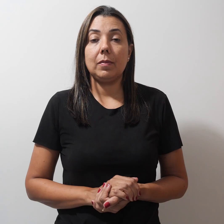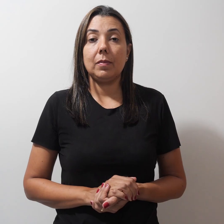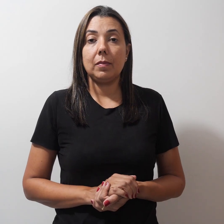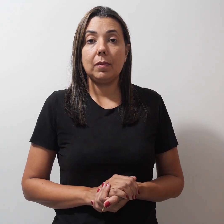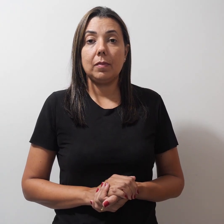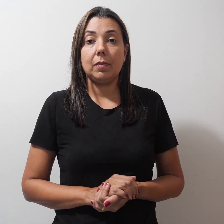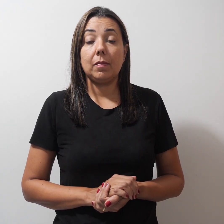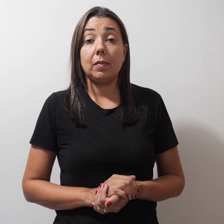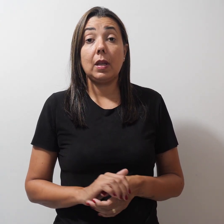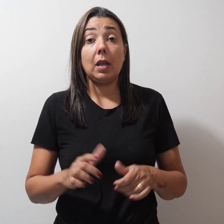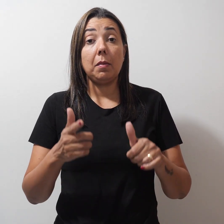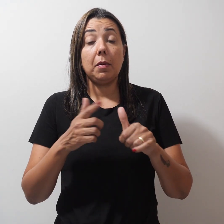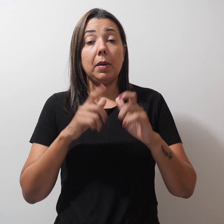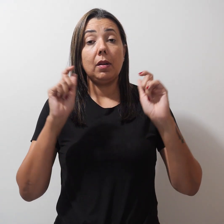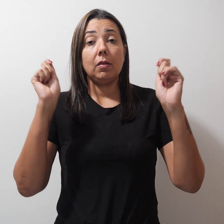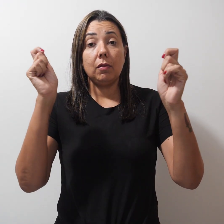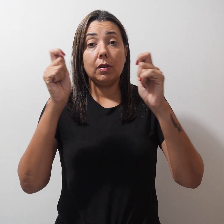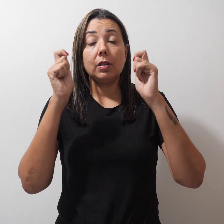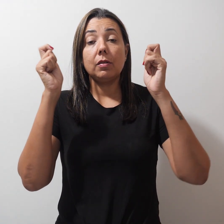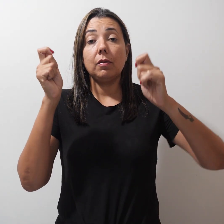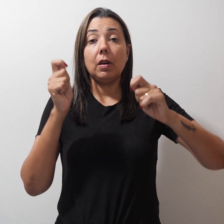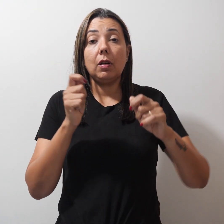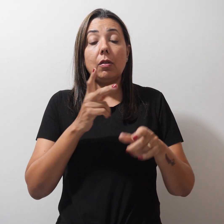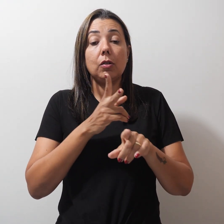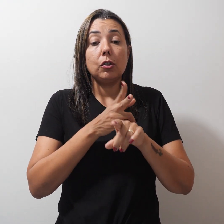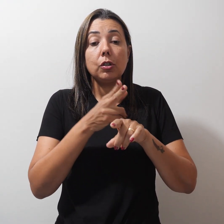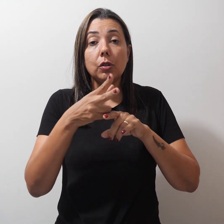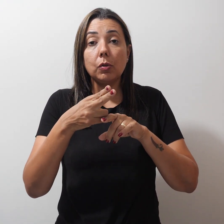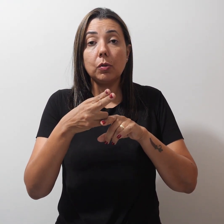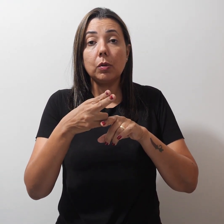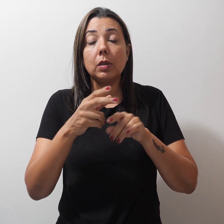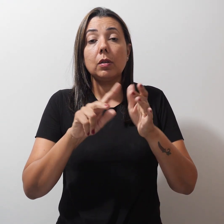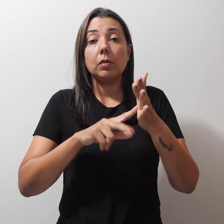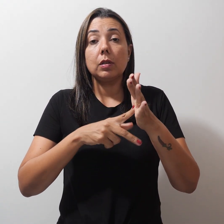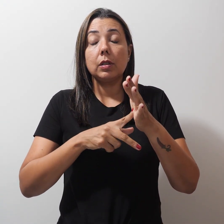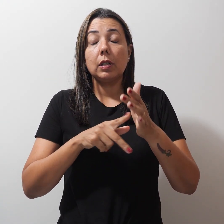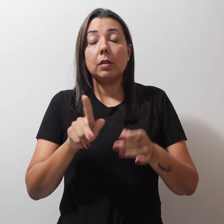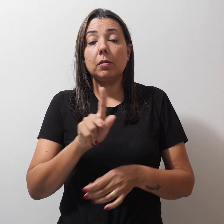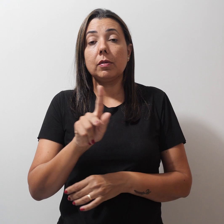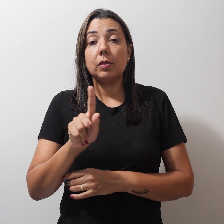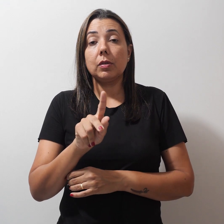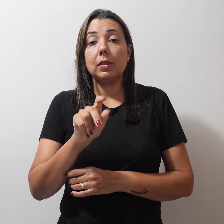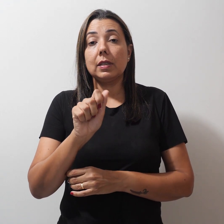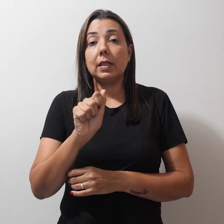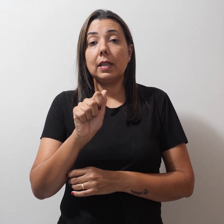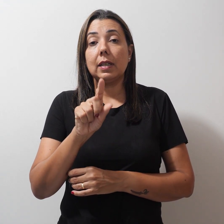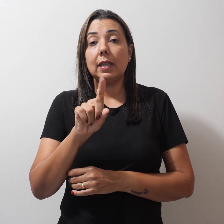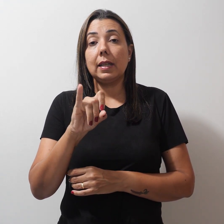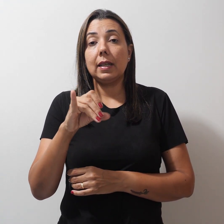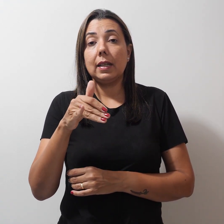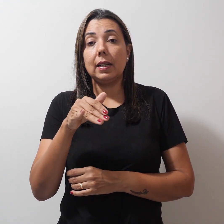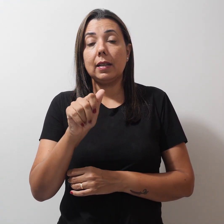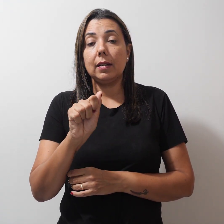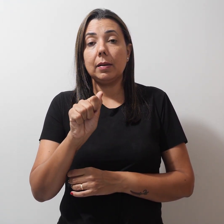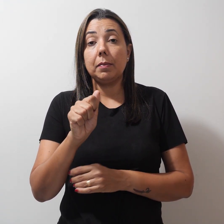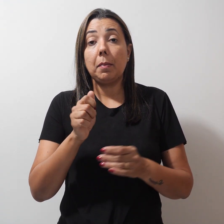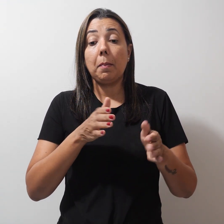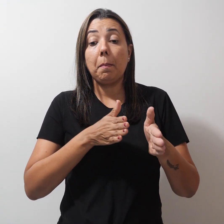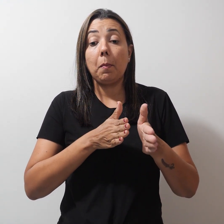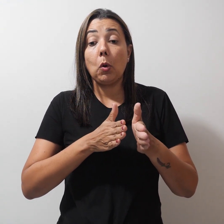Primeiro Festival de Curtas do Simpro Adélia Sampaio, inscrições prorrogadas até